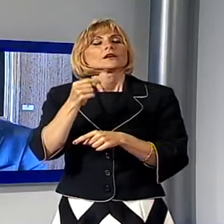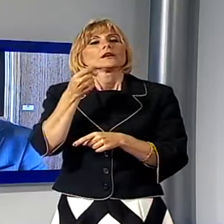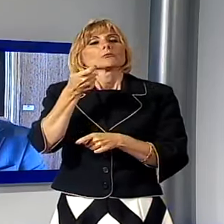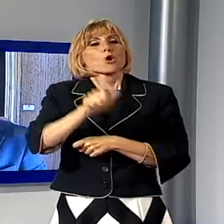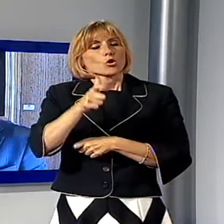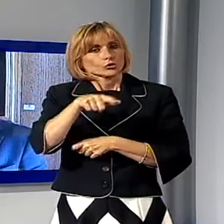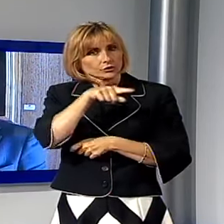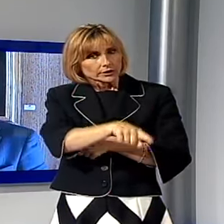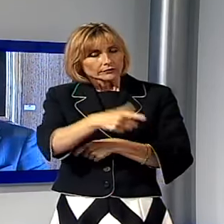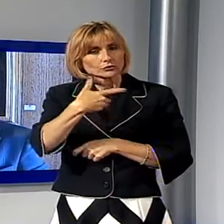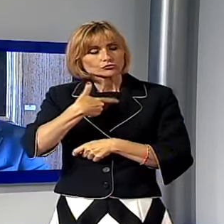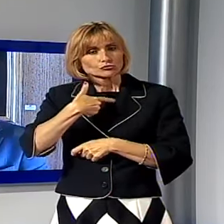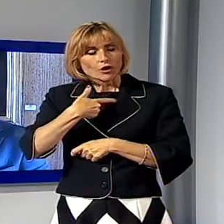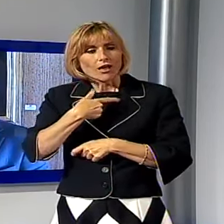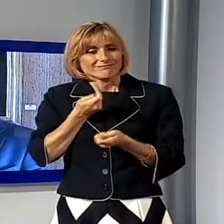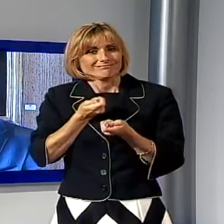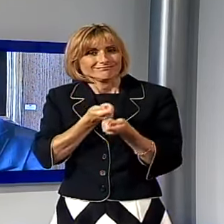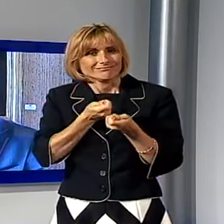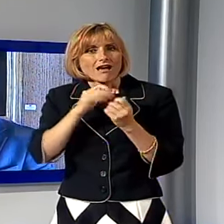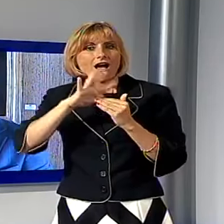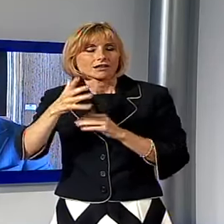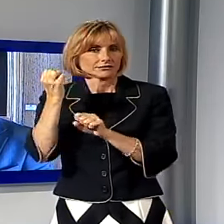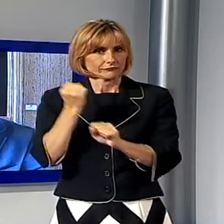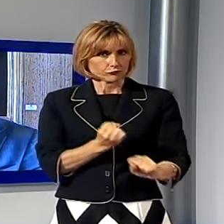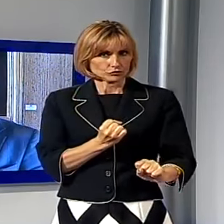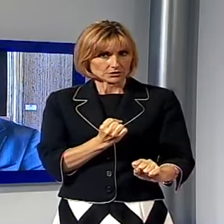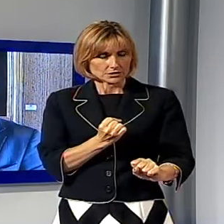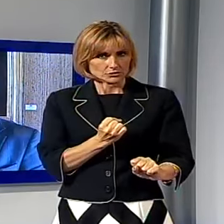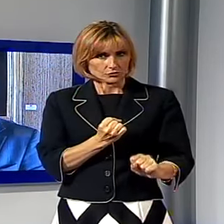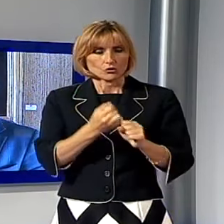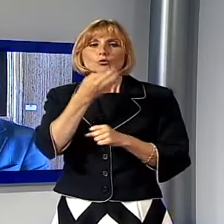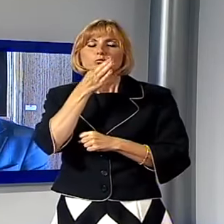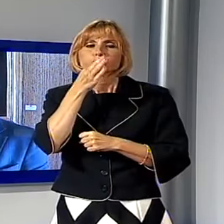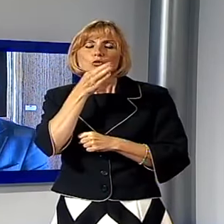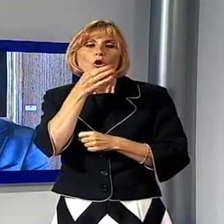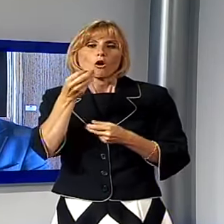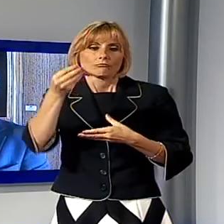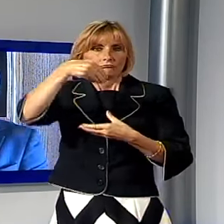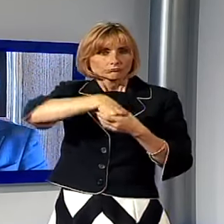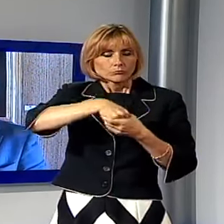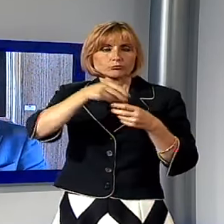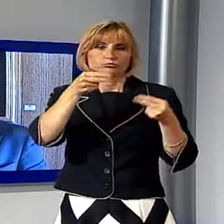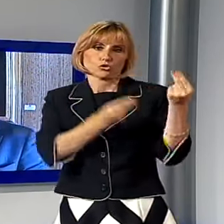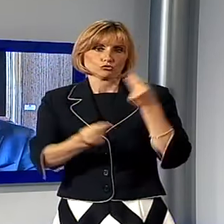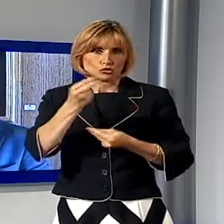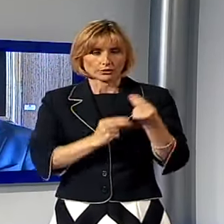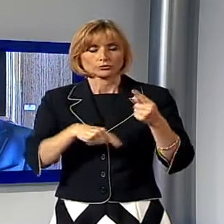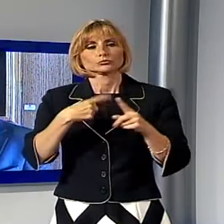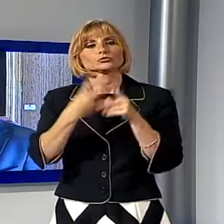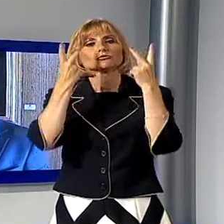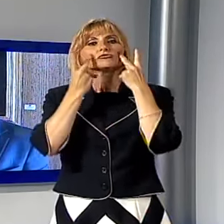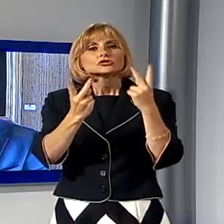ci sono degli input di altre fondazioni che vorrebbero entrare a far parte del progetto e comunque una visione ancora